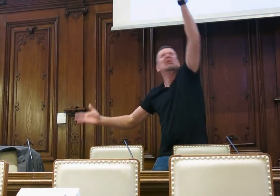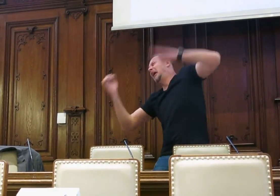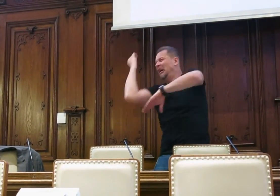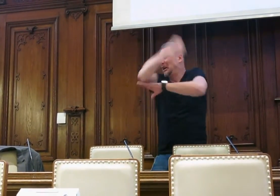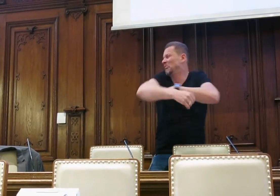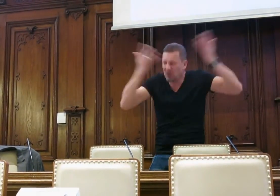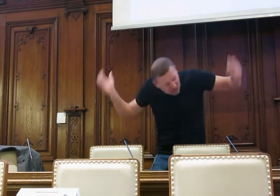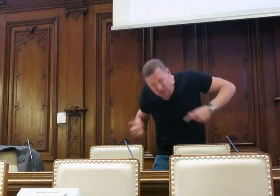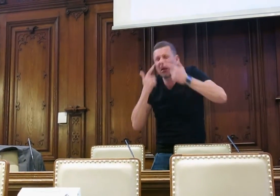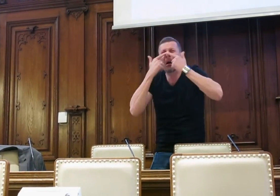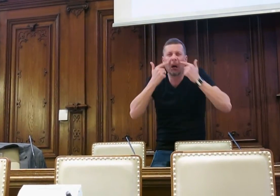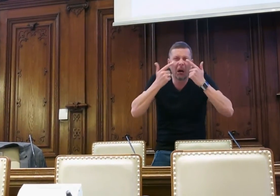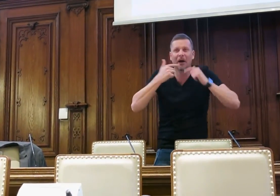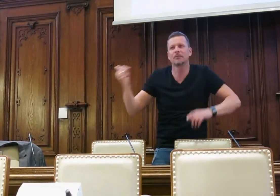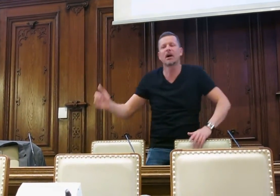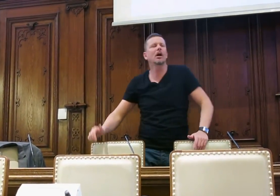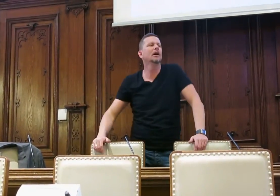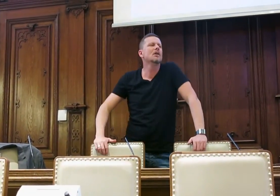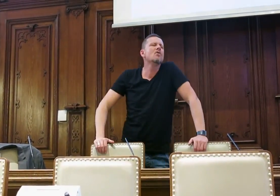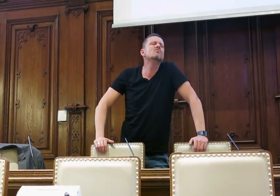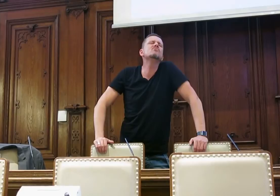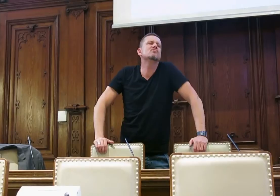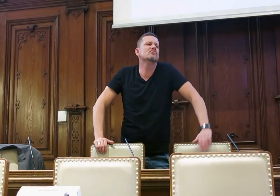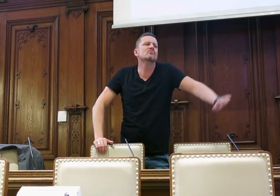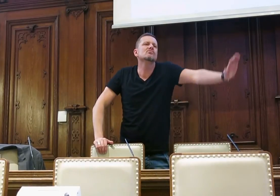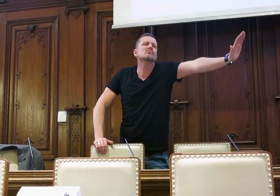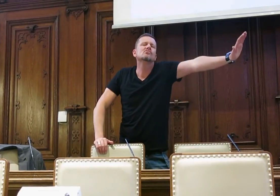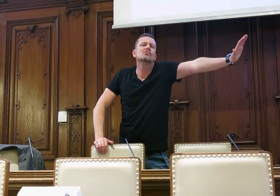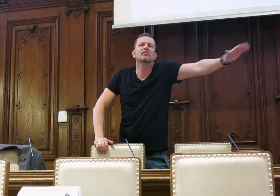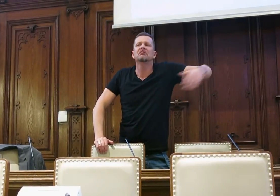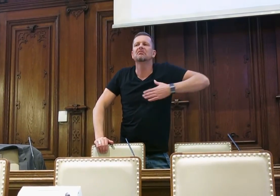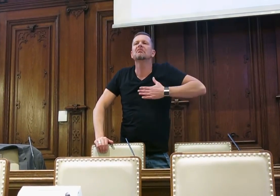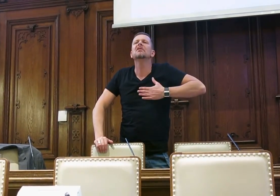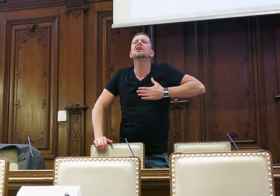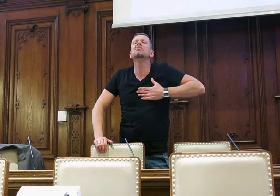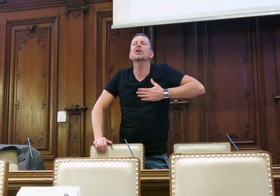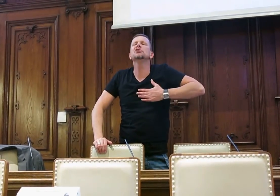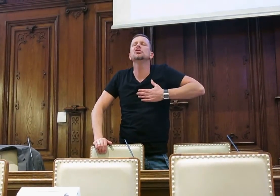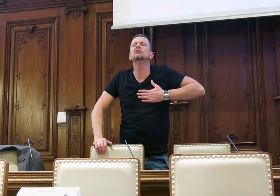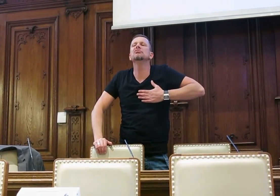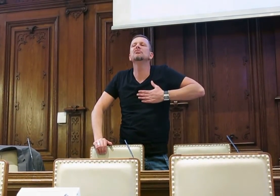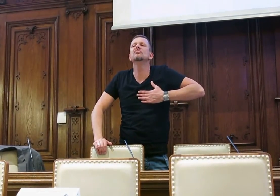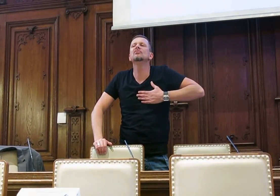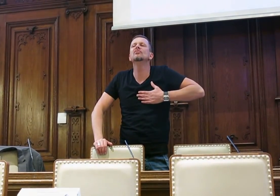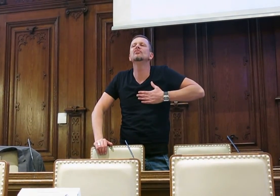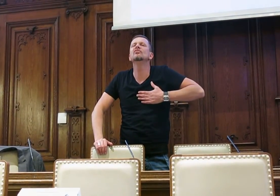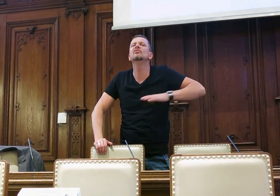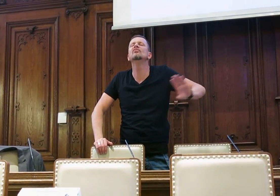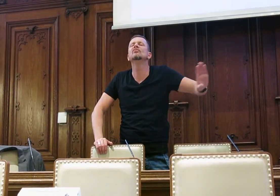Alle drei sind schon verzweifelt, weil der Baum einfach nicht umzugeben ist. Also ich lache das schon.